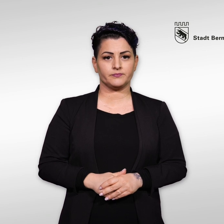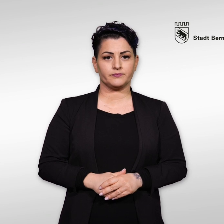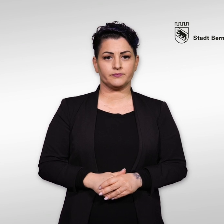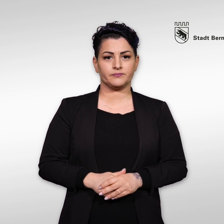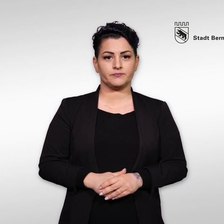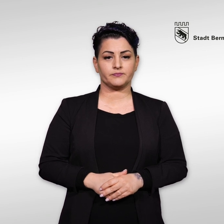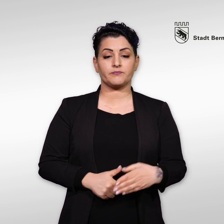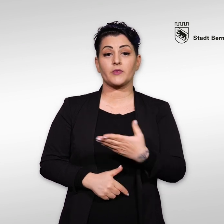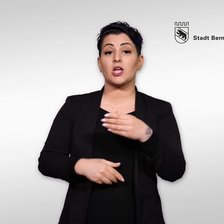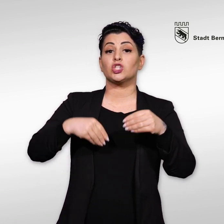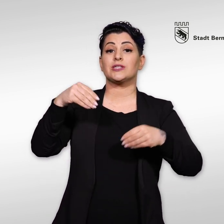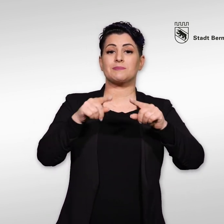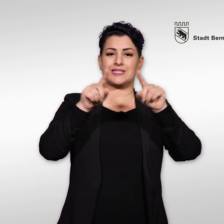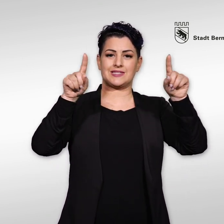Drittens Stimmzettel ausfüllen